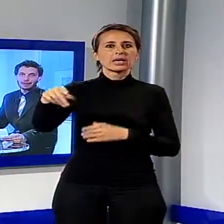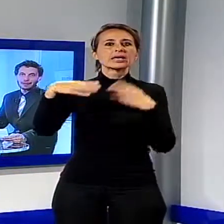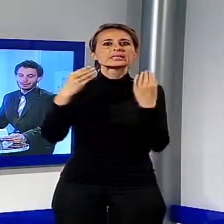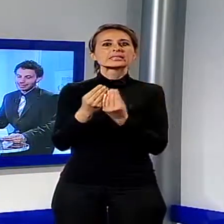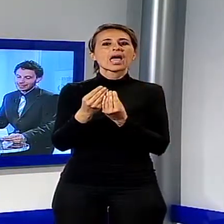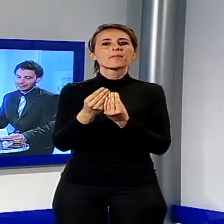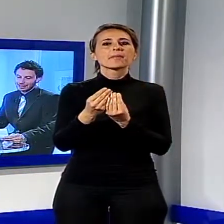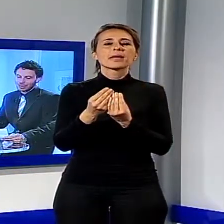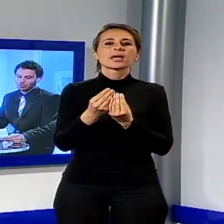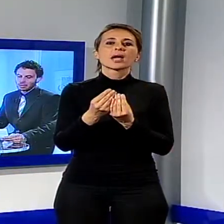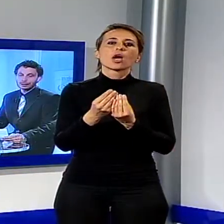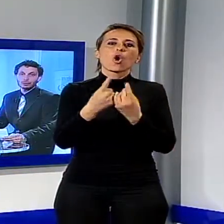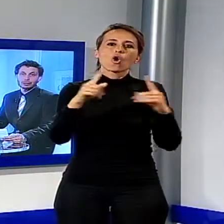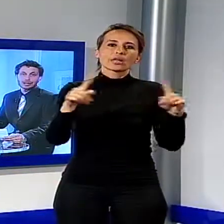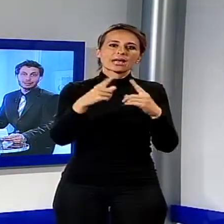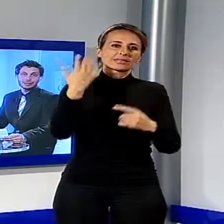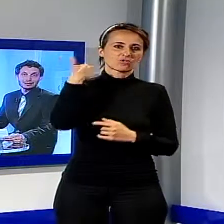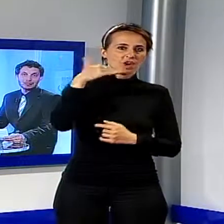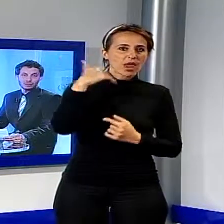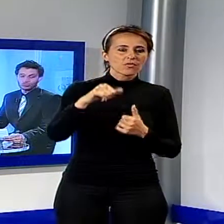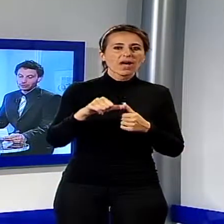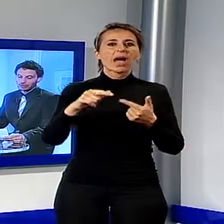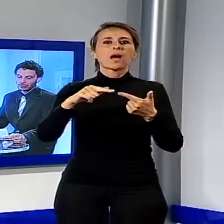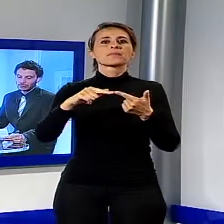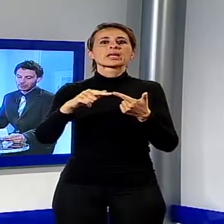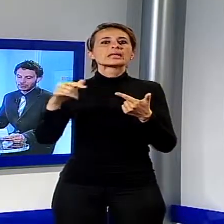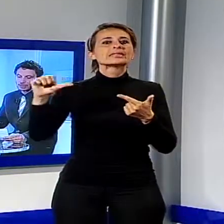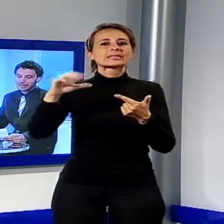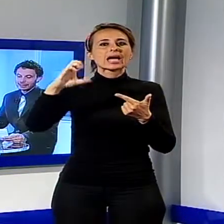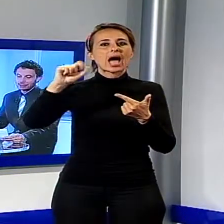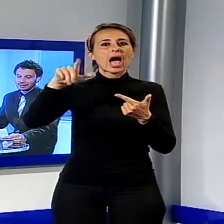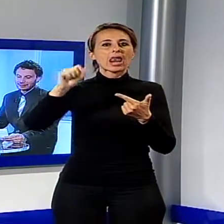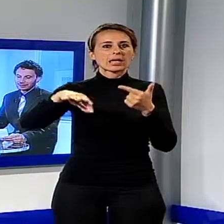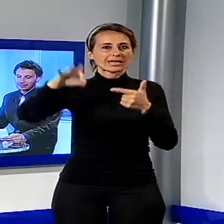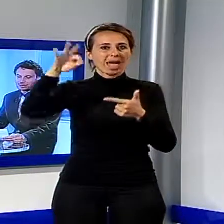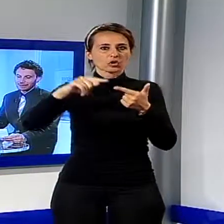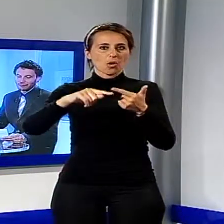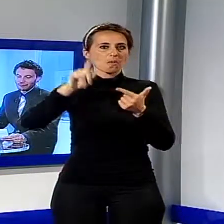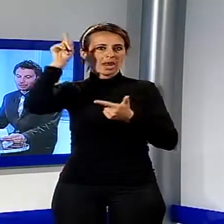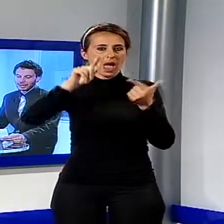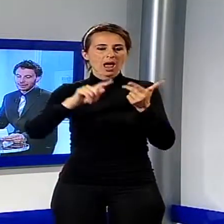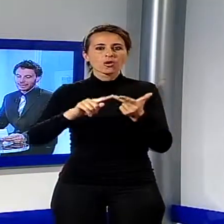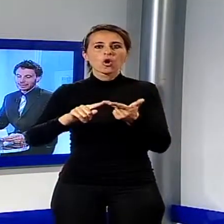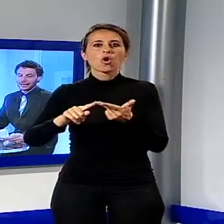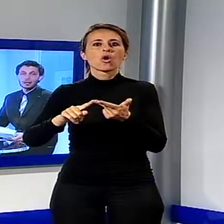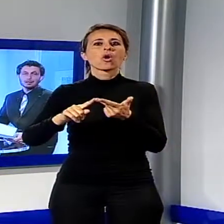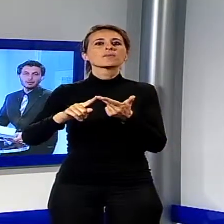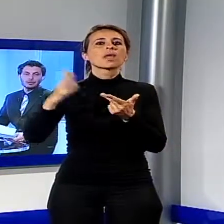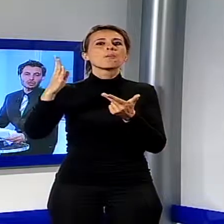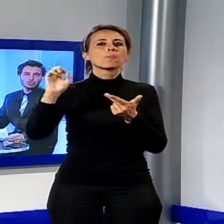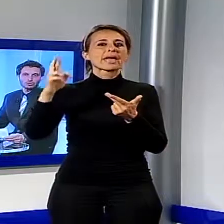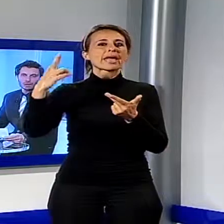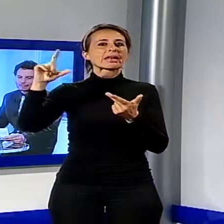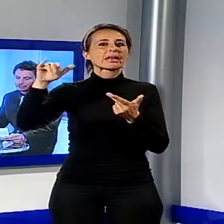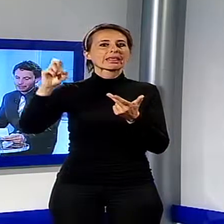Genova, della Scala di Milano, dell'orchestra del Maggio Musicale Fiorentino e dell'orchestra regionale Filarmonica Veneta. Si